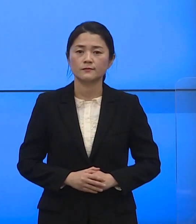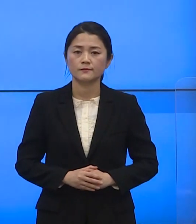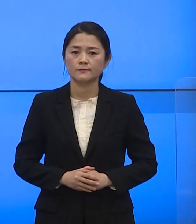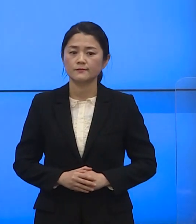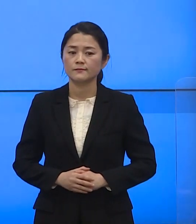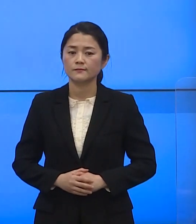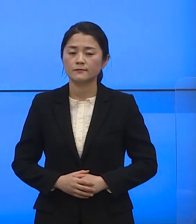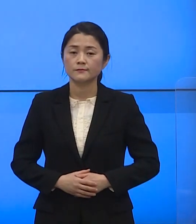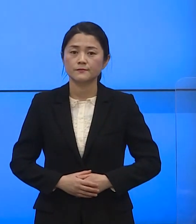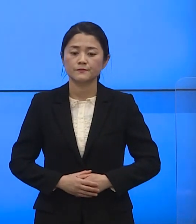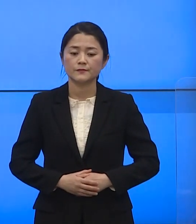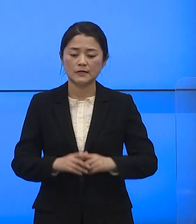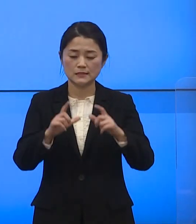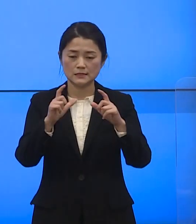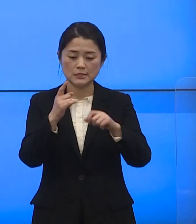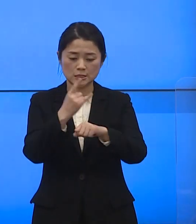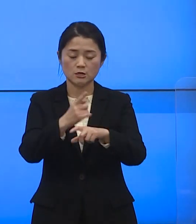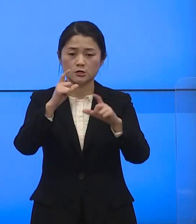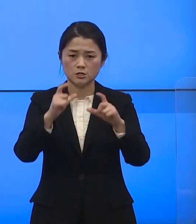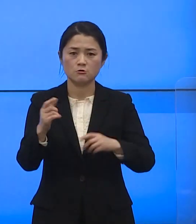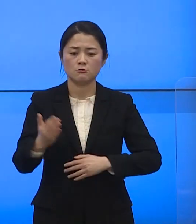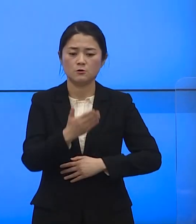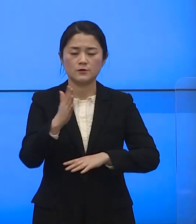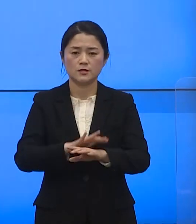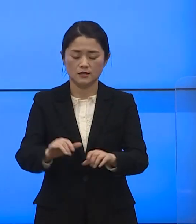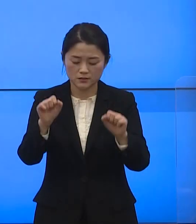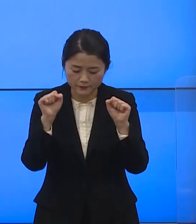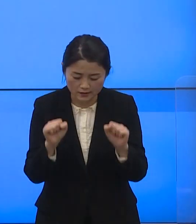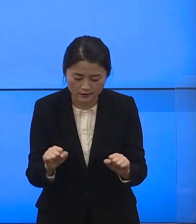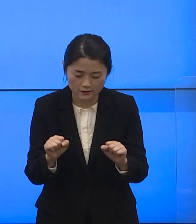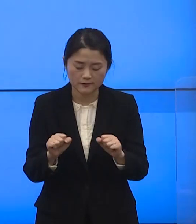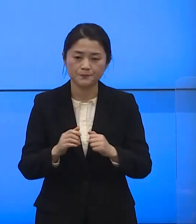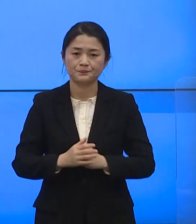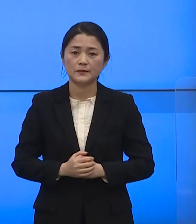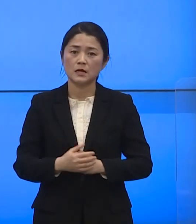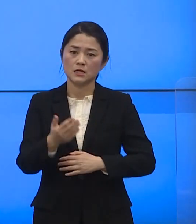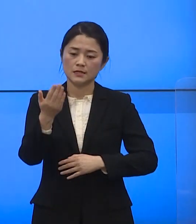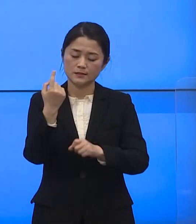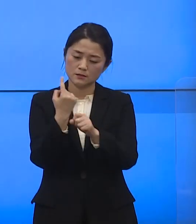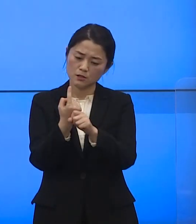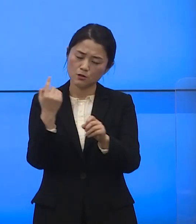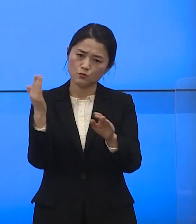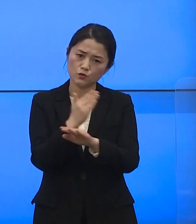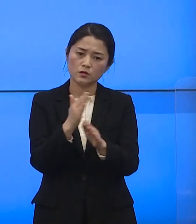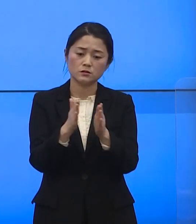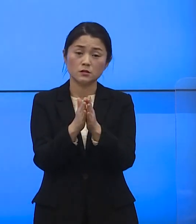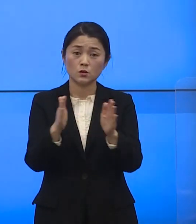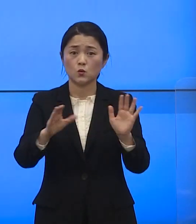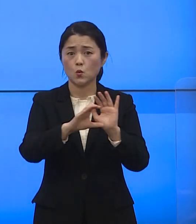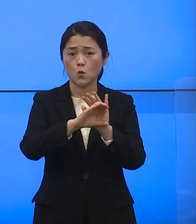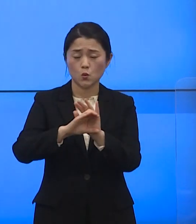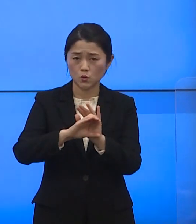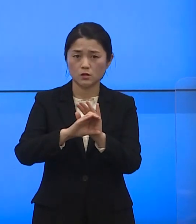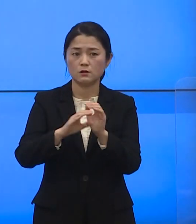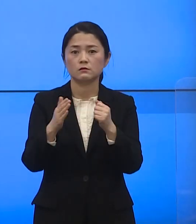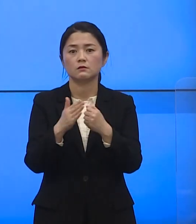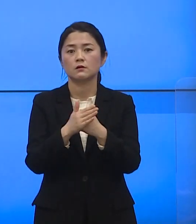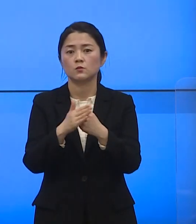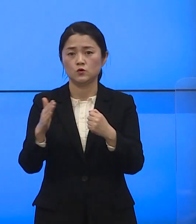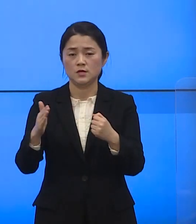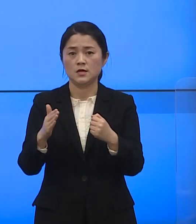국민 여러분 안녕하십니까 지난해부터 시작된 코로나19로